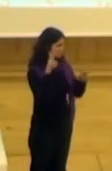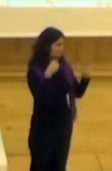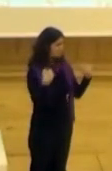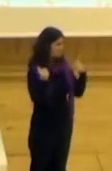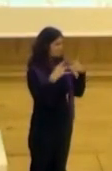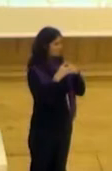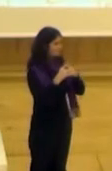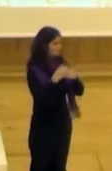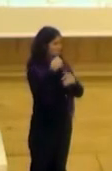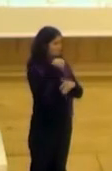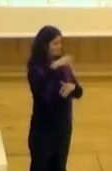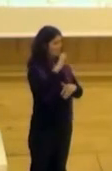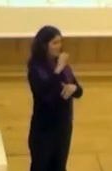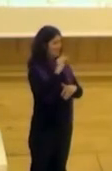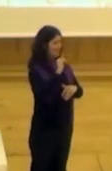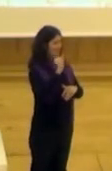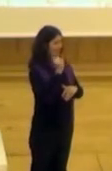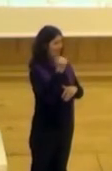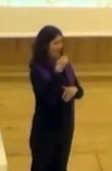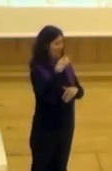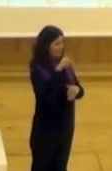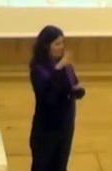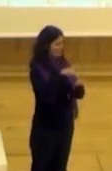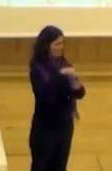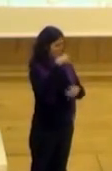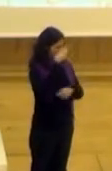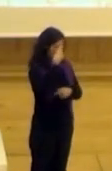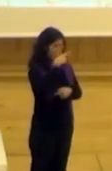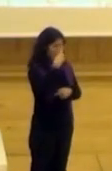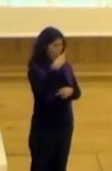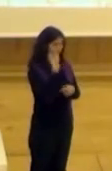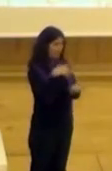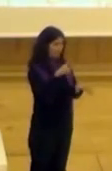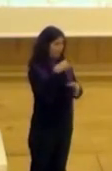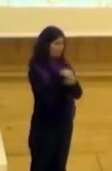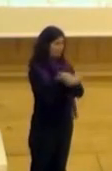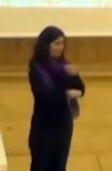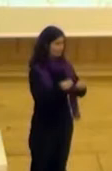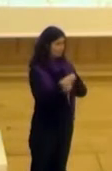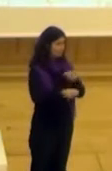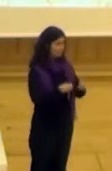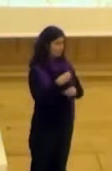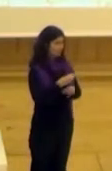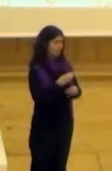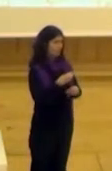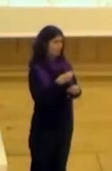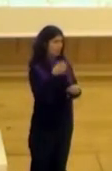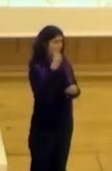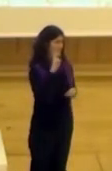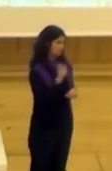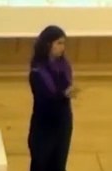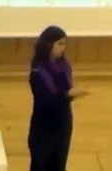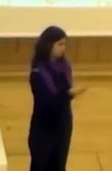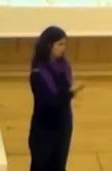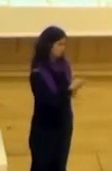Medialas Prado. Medialas Prado es un centro cultural, aunque hace cosas que van más allá de lo que es cultura. Bueno,